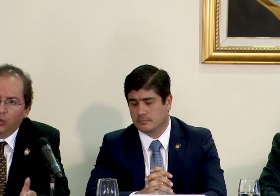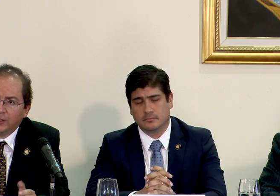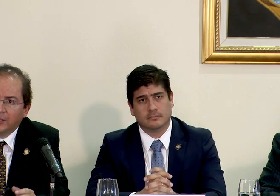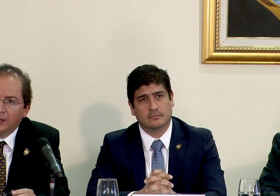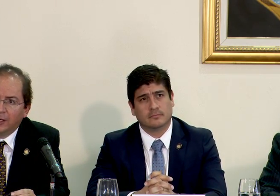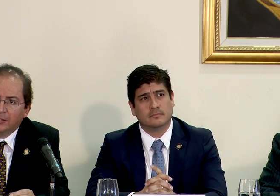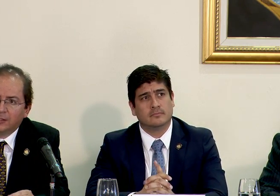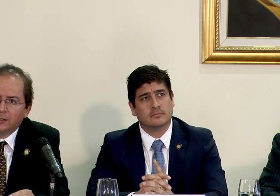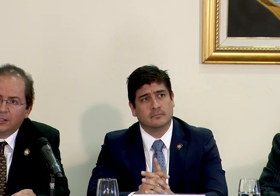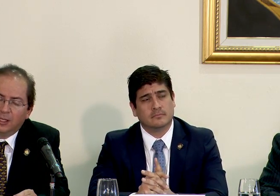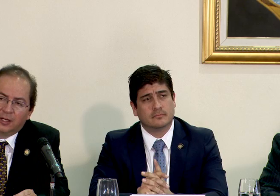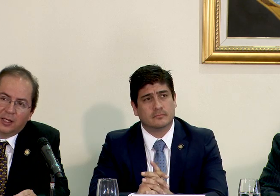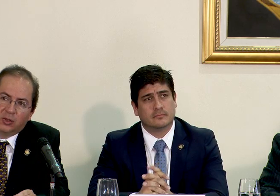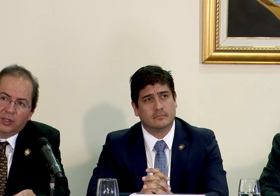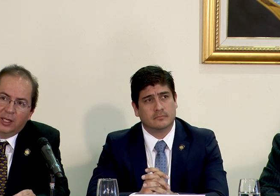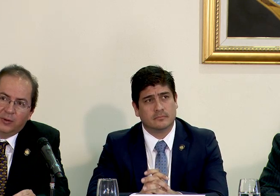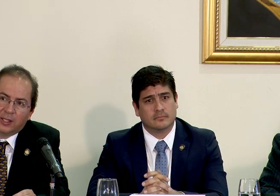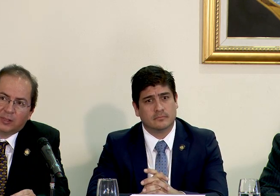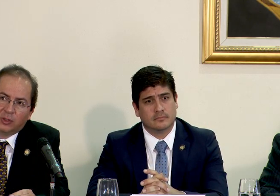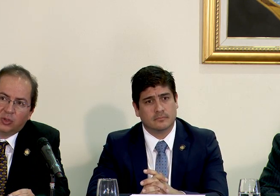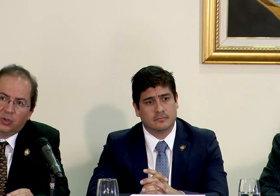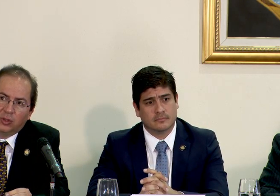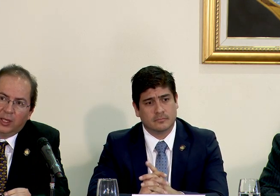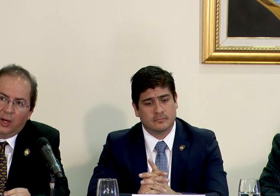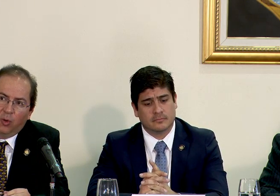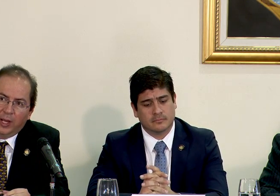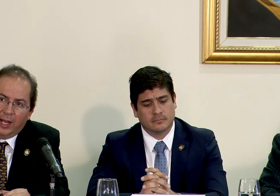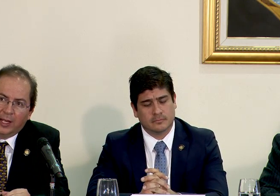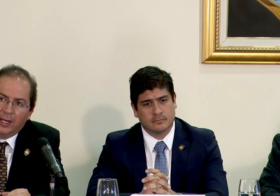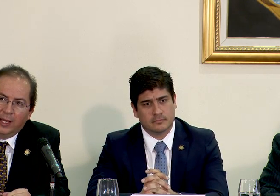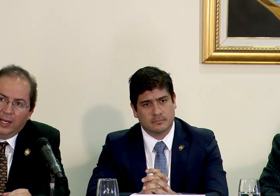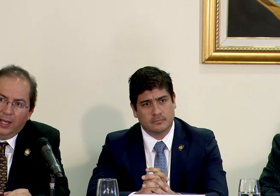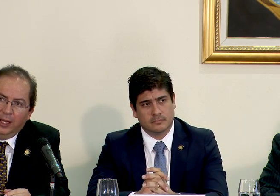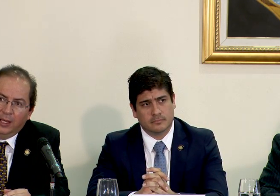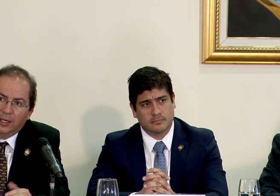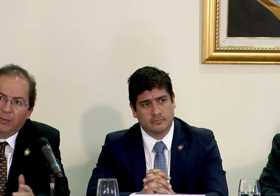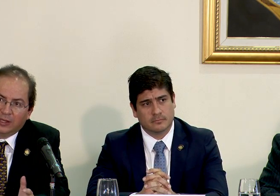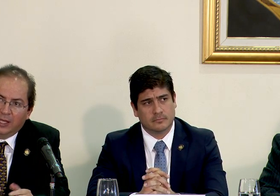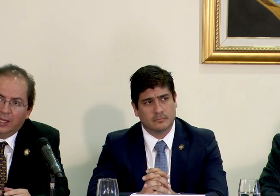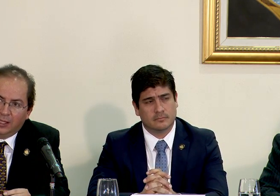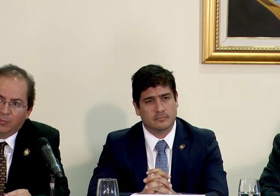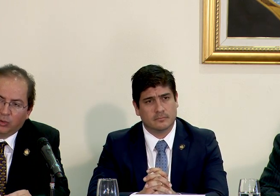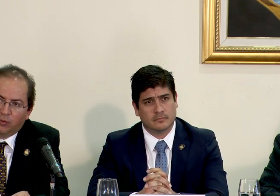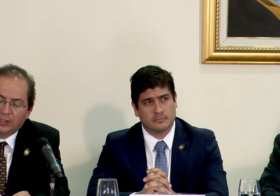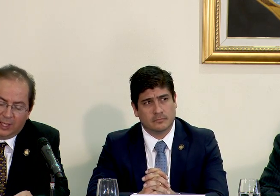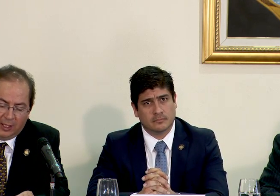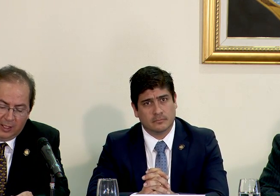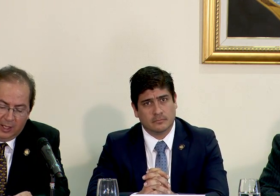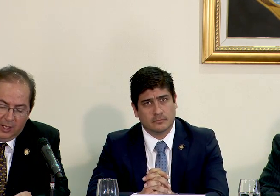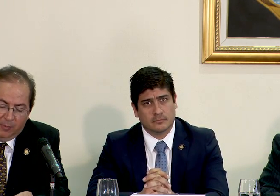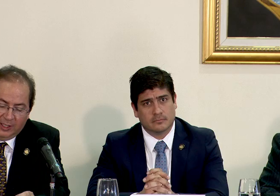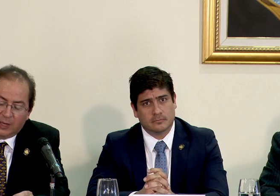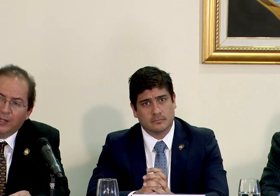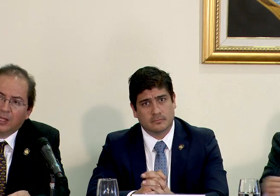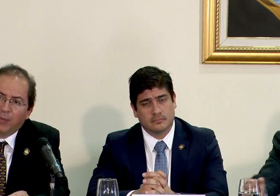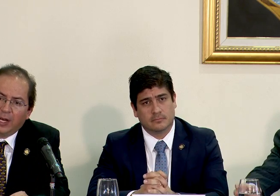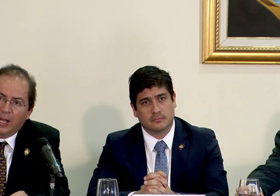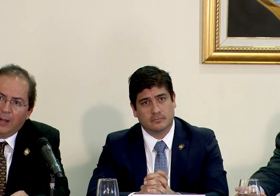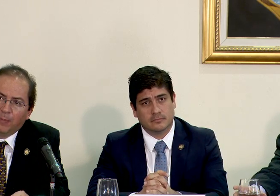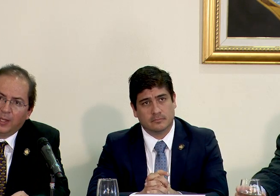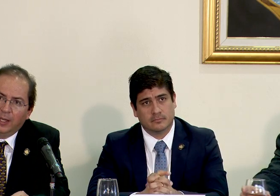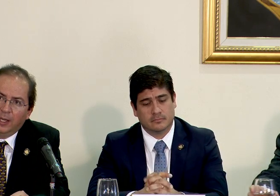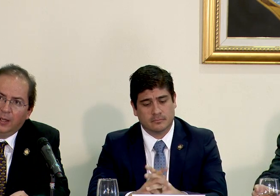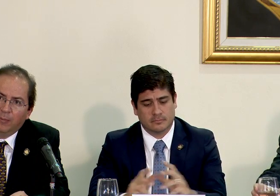los estándares de la Relatoría de Libertad de Expresión de la OEA en materia de pauta oficial precisamente